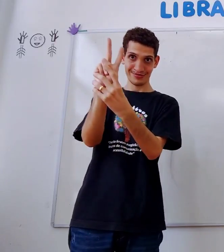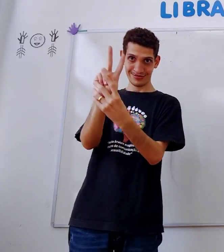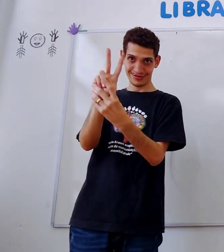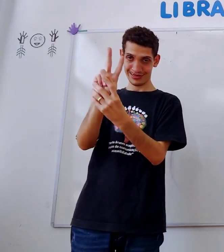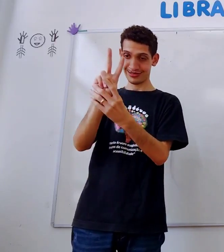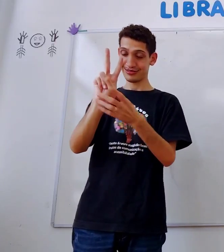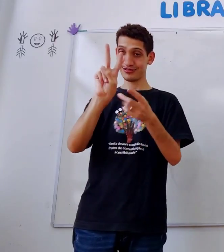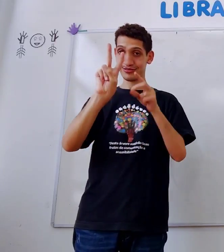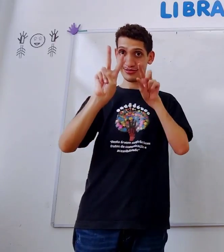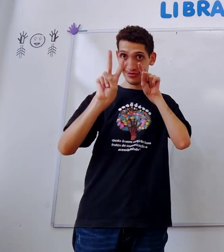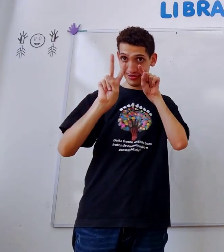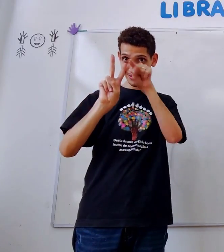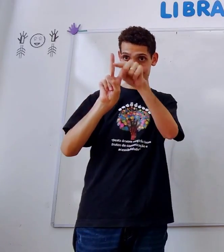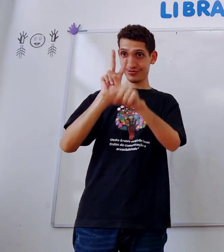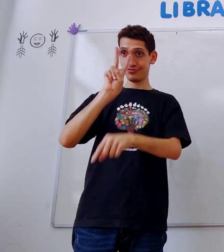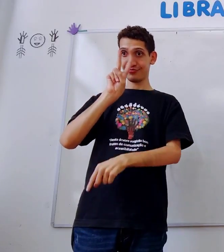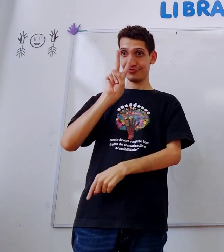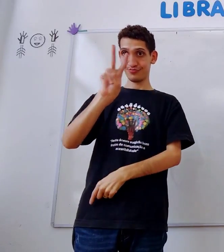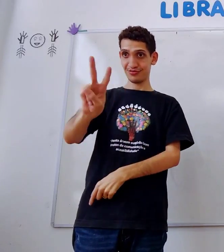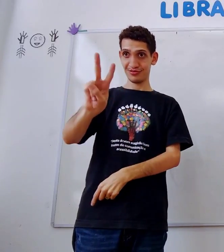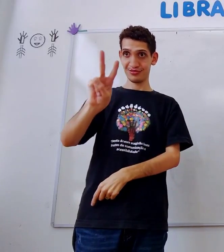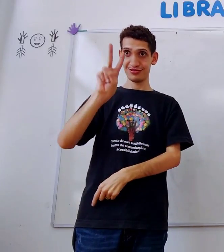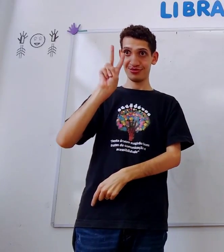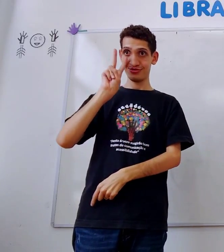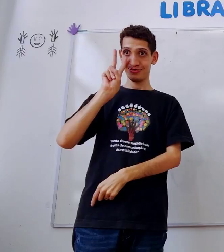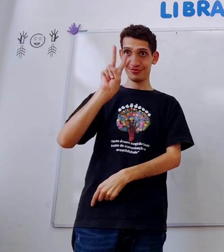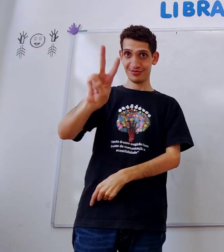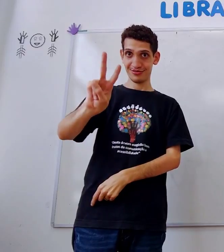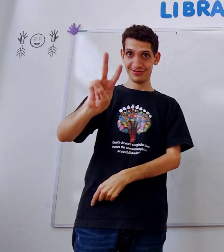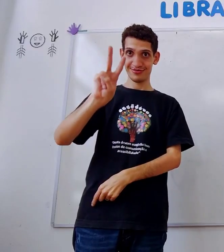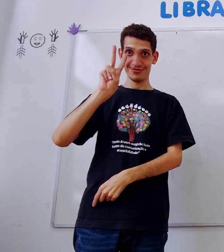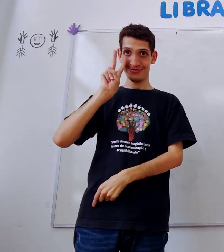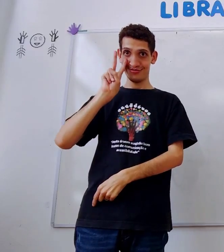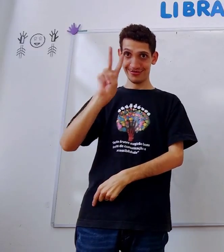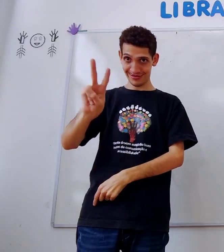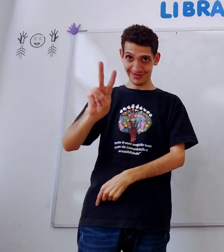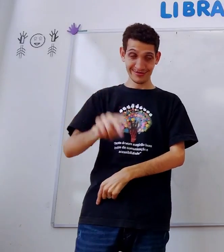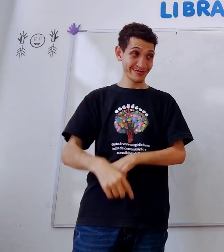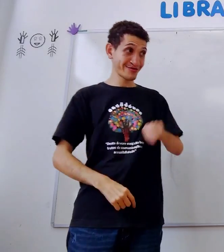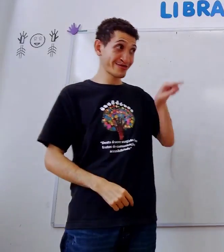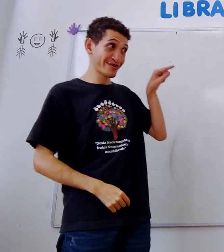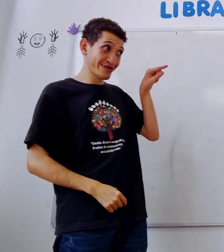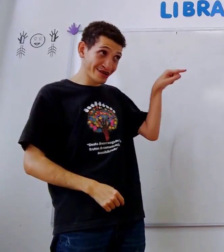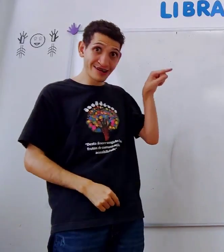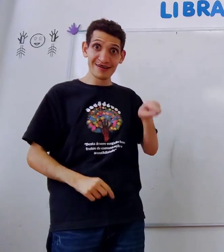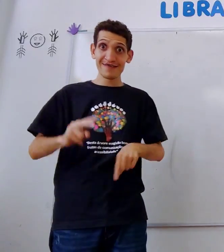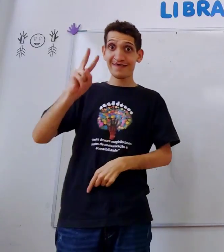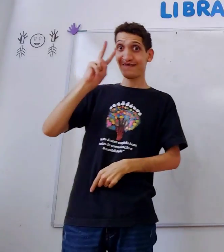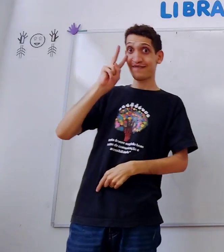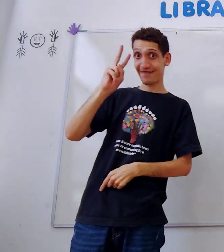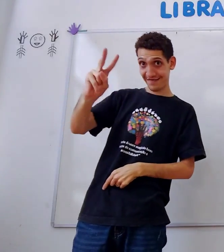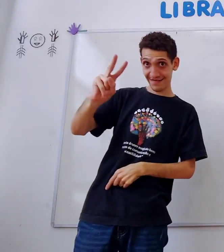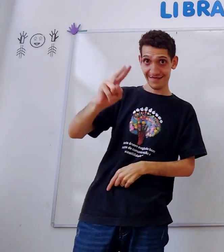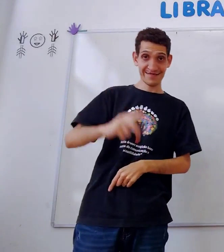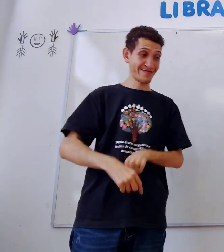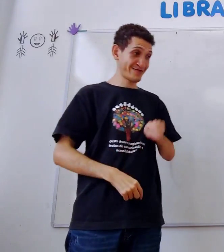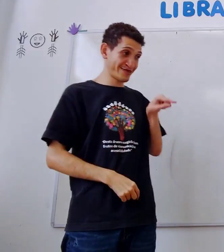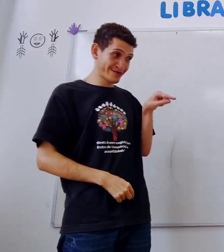contemplação e mão, essa, e essa direção e movimentos. Isso assim,